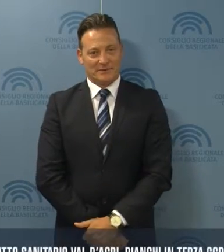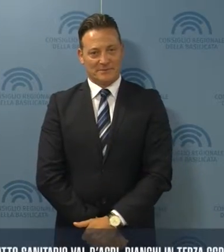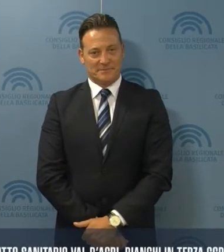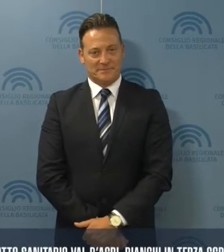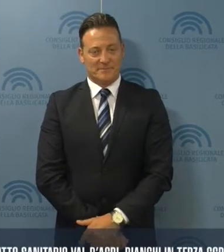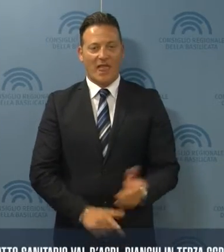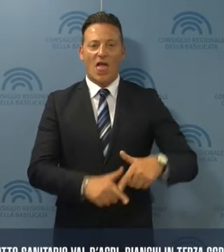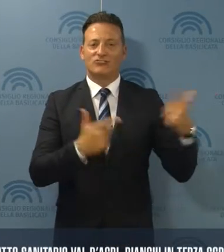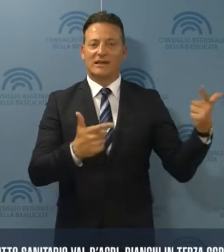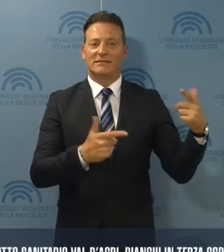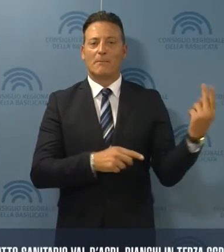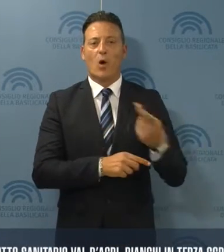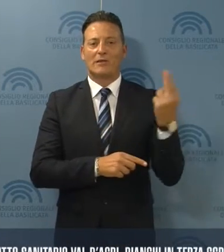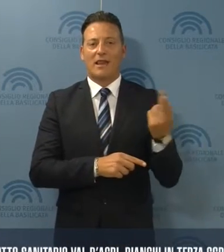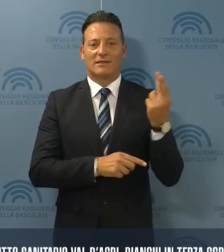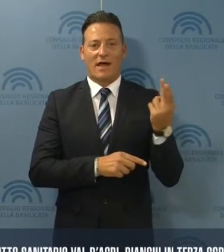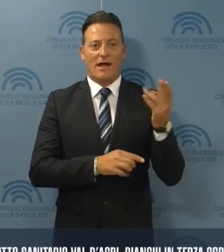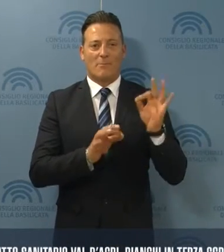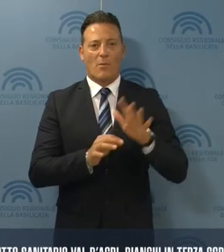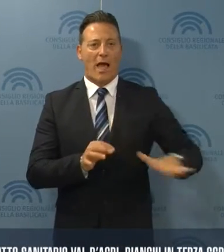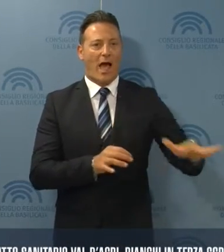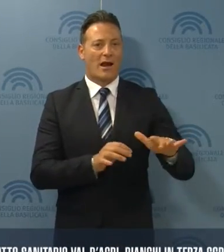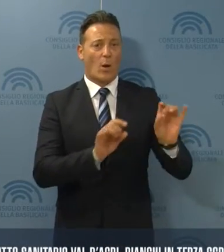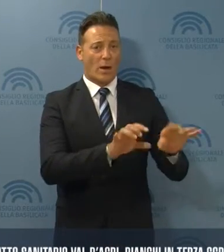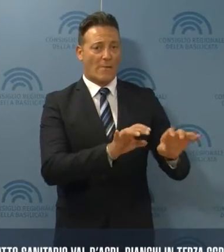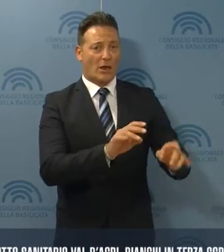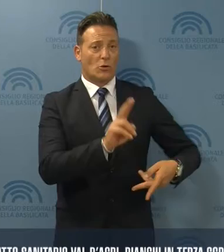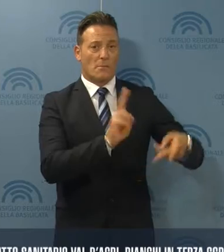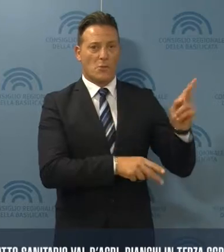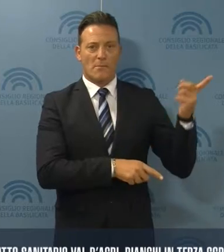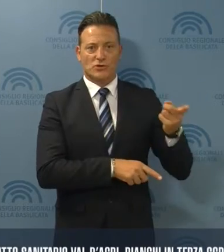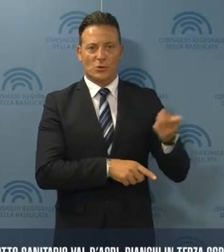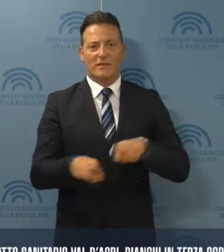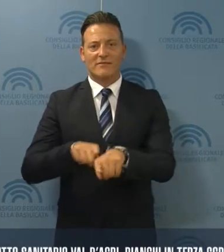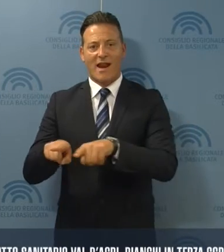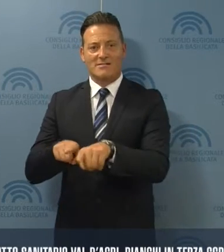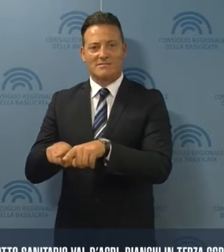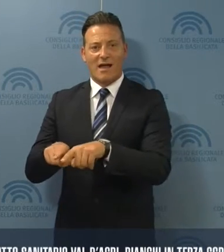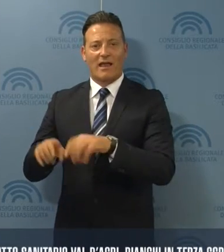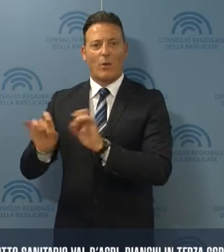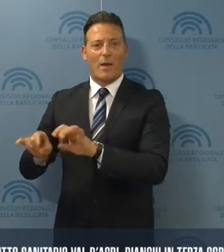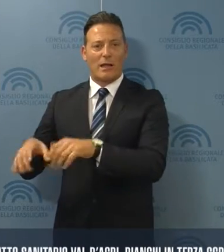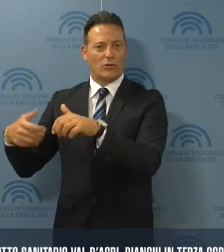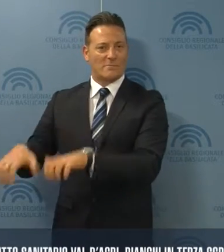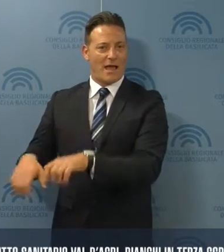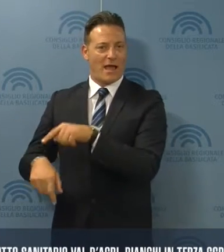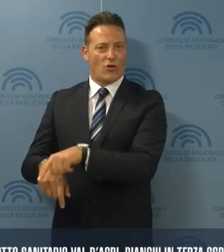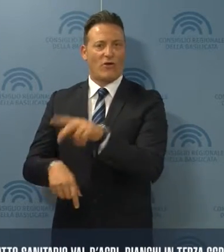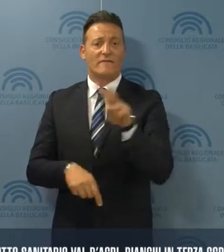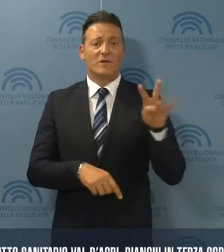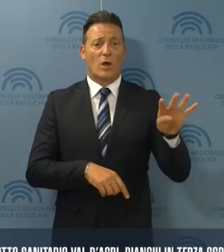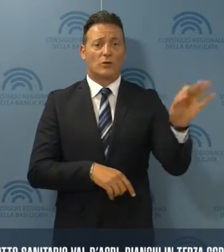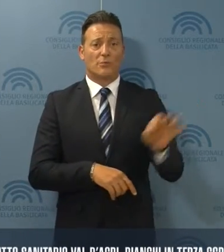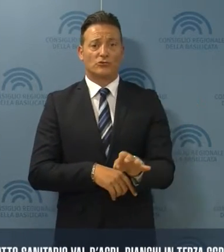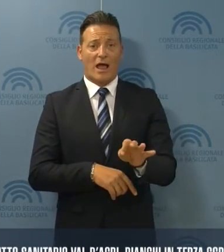Eccessi di mortalità nelle aree di inquinamento più alto rispetto a quelle di inquinamento più basso, del 24